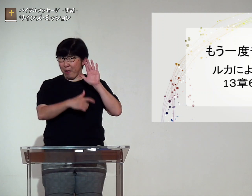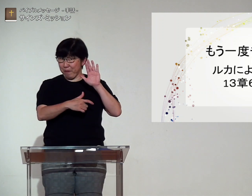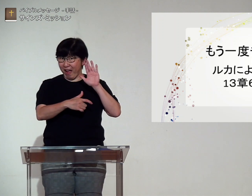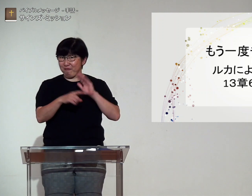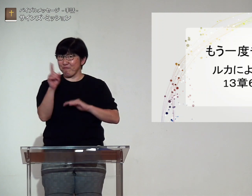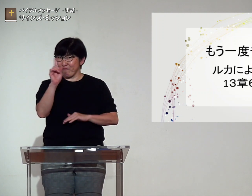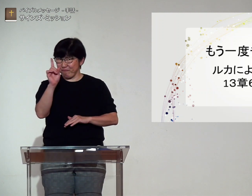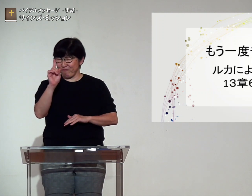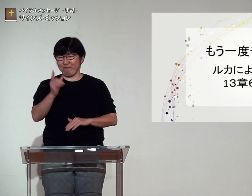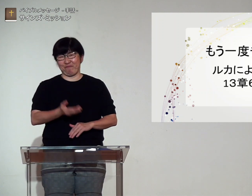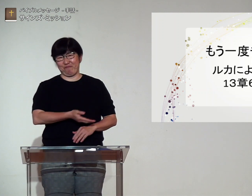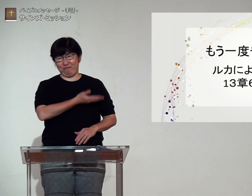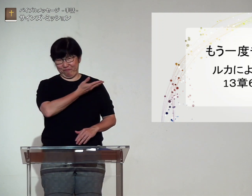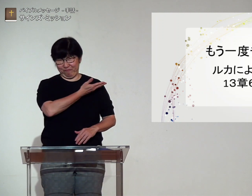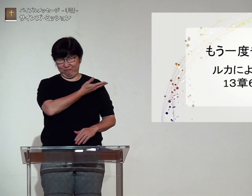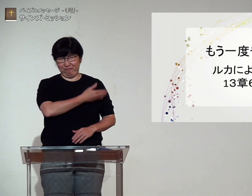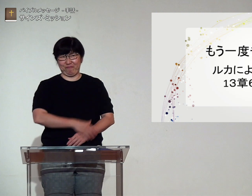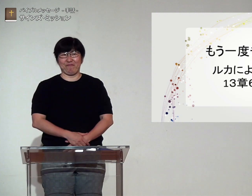今日のお話のテーマはこちら